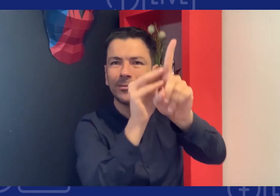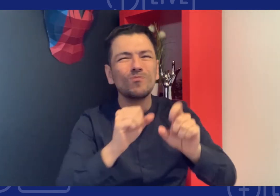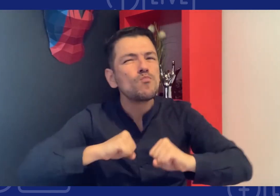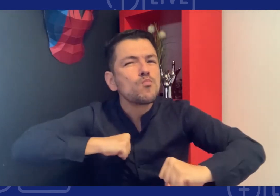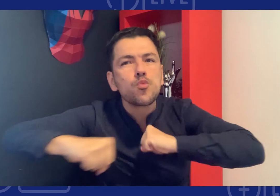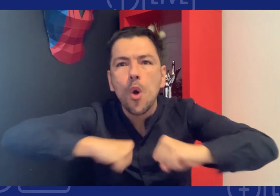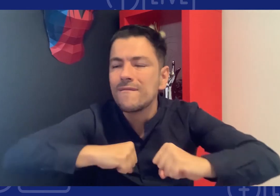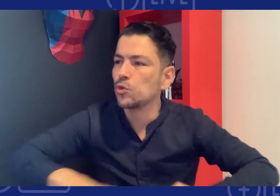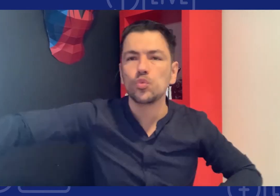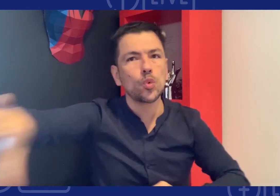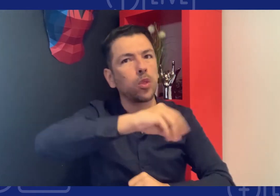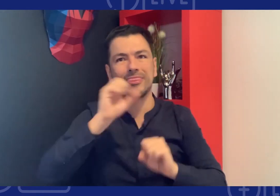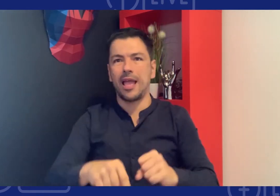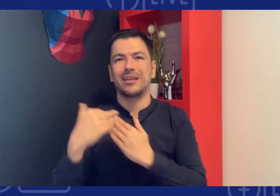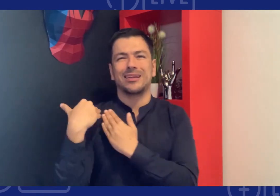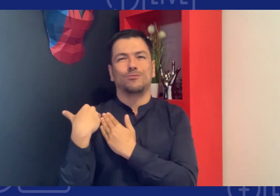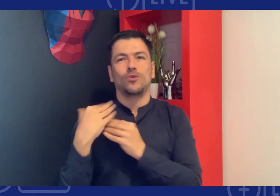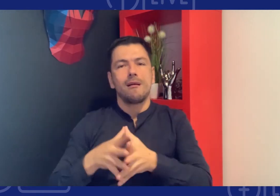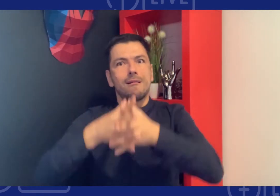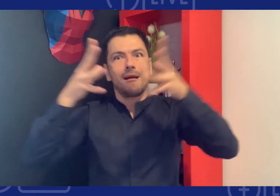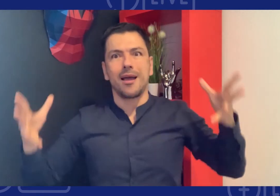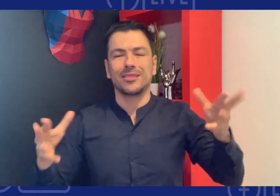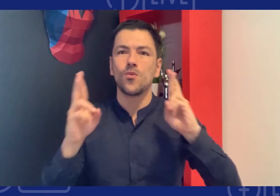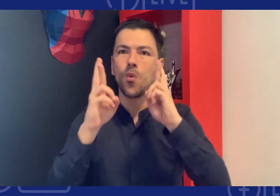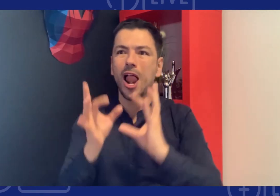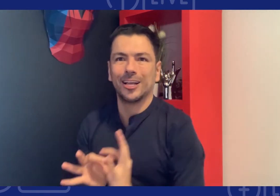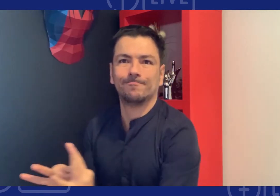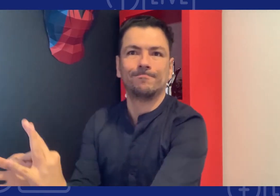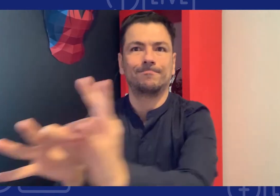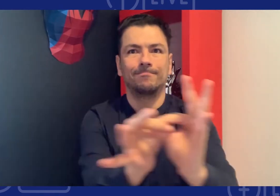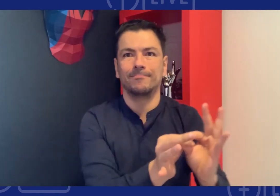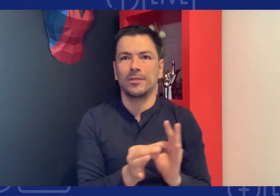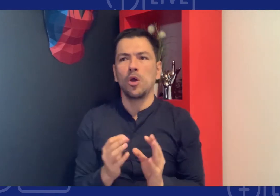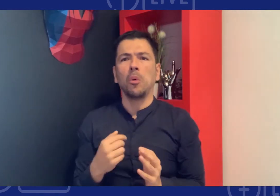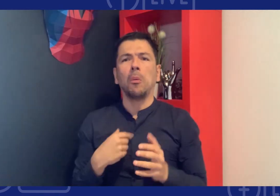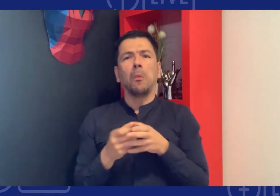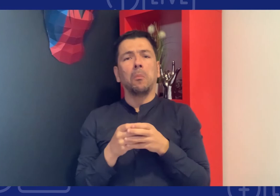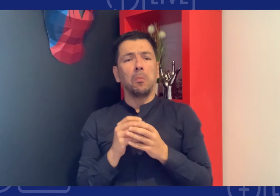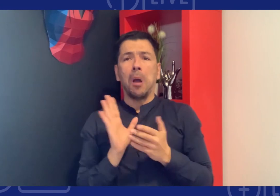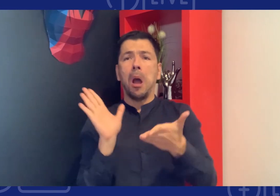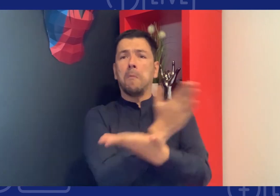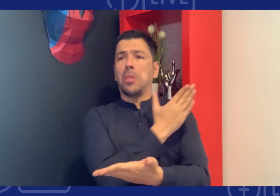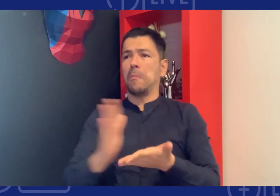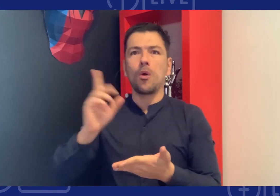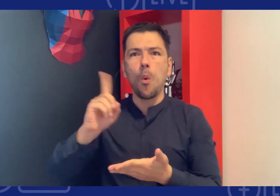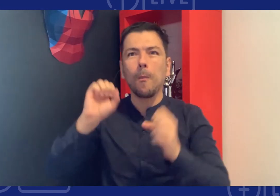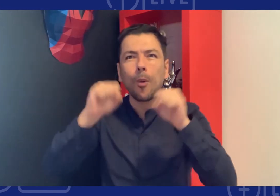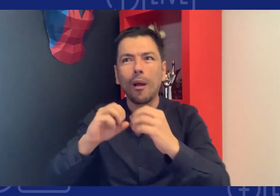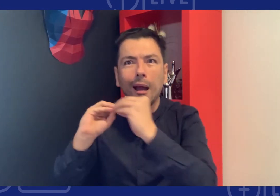educación es una responsabilidad muy grande que tenemos además tenemos que generar unión podemos